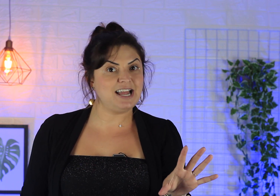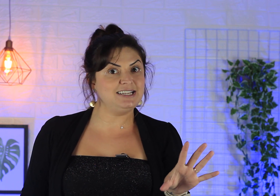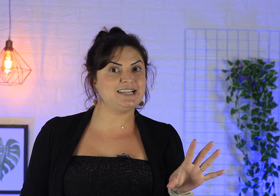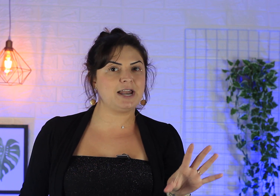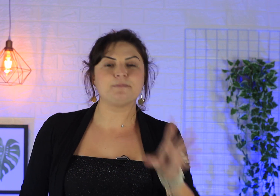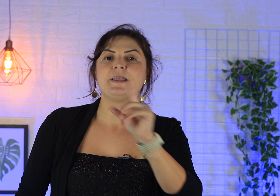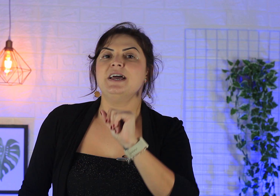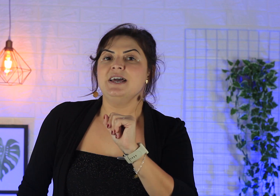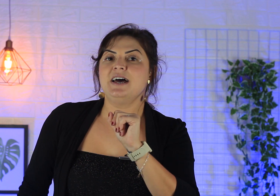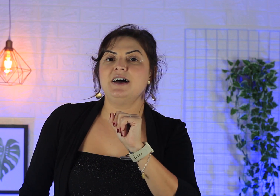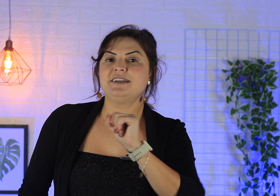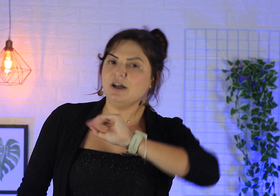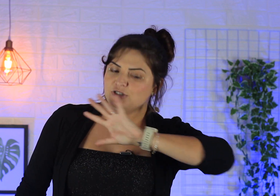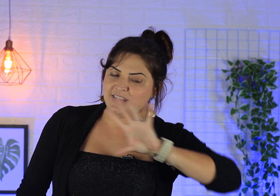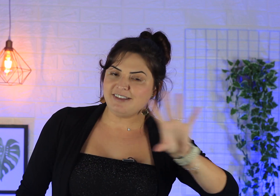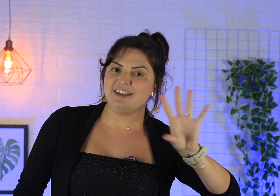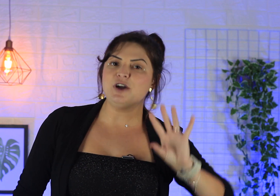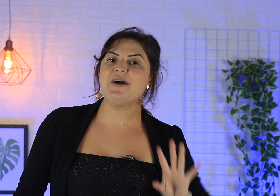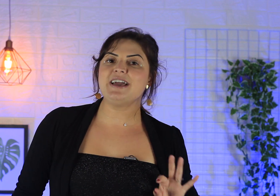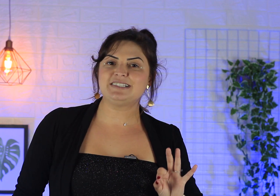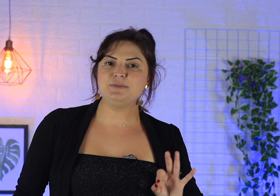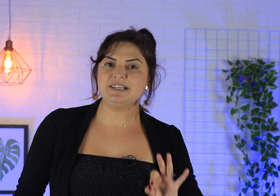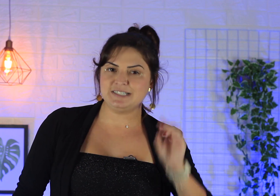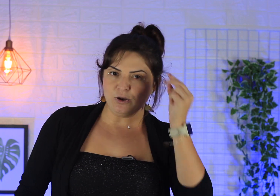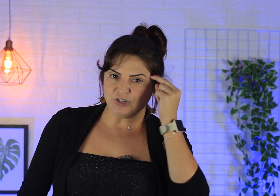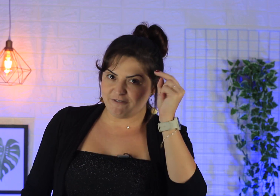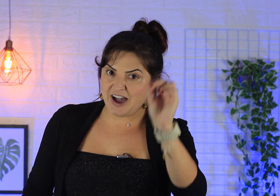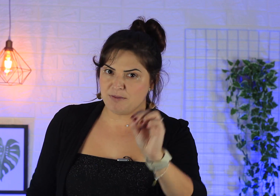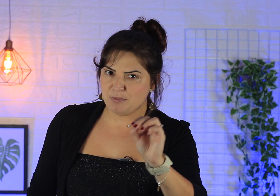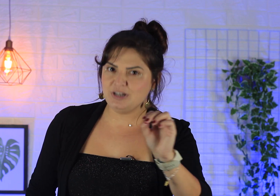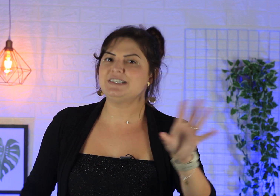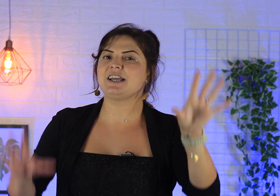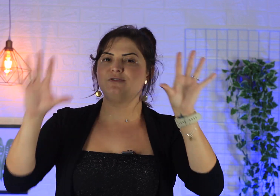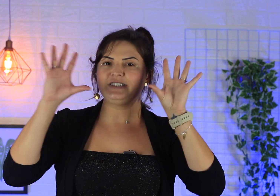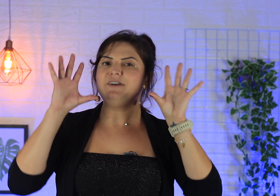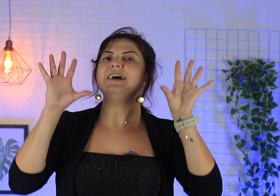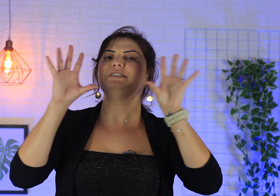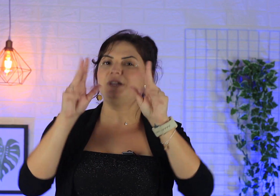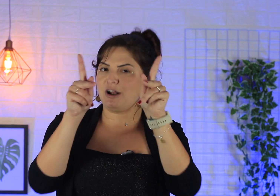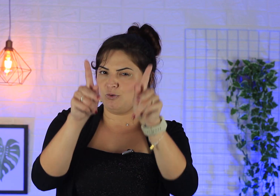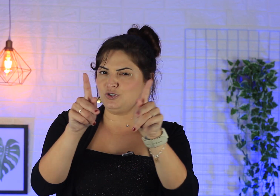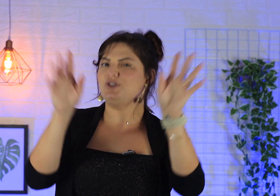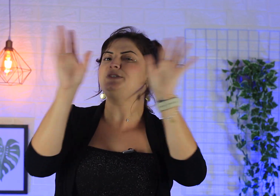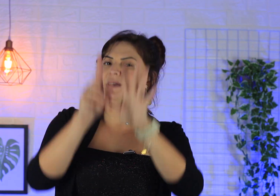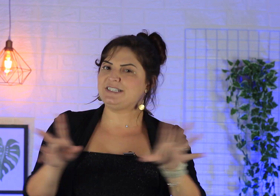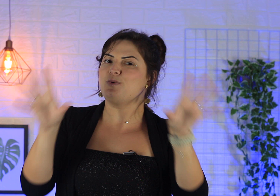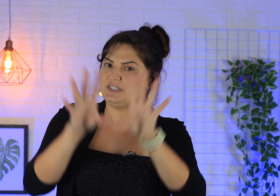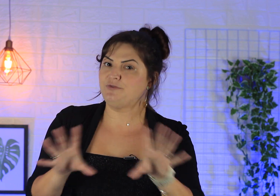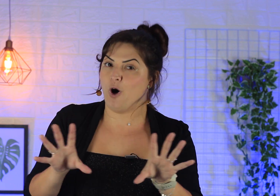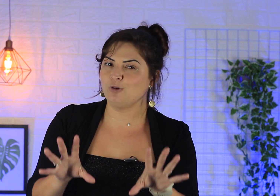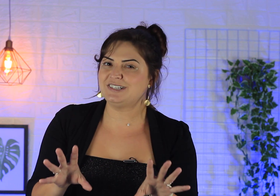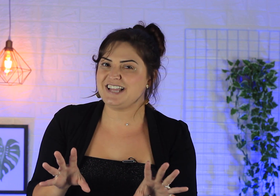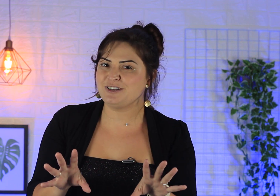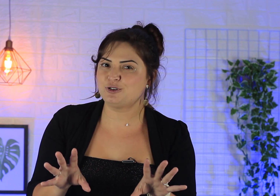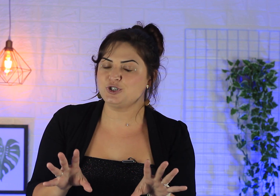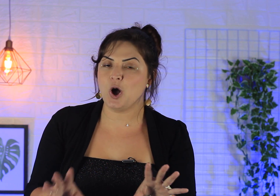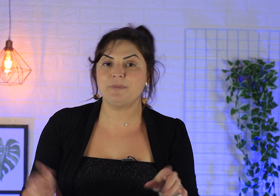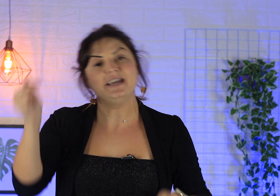sinalizar. Então já entendeu aí a assimilação, já vai memorizar que você vai assimilar com os dois P's e com as voltas dentro do shopping.